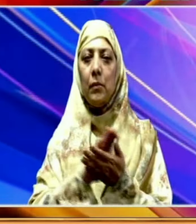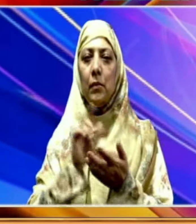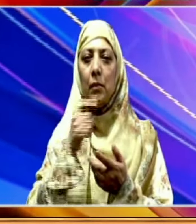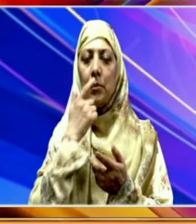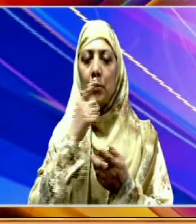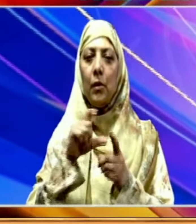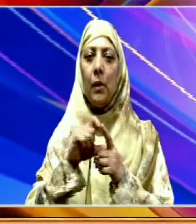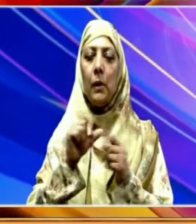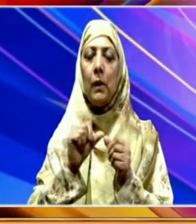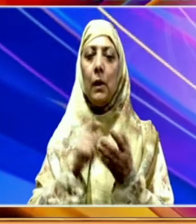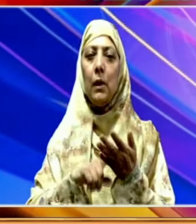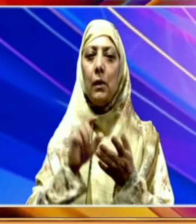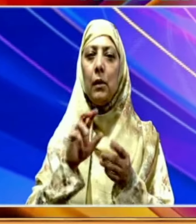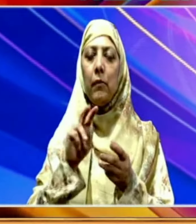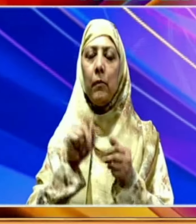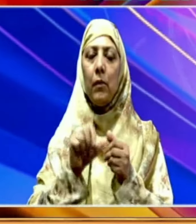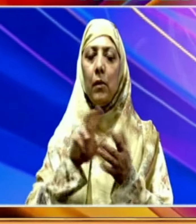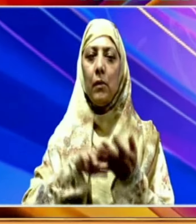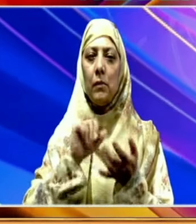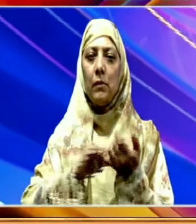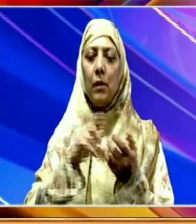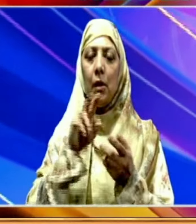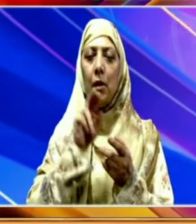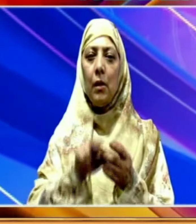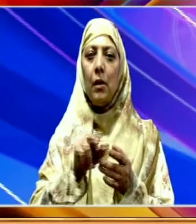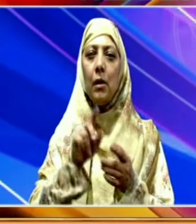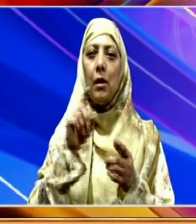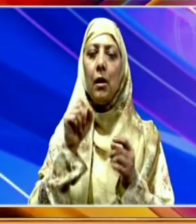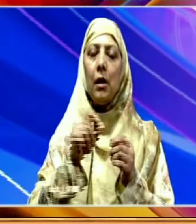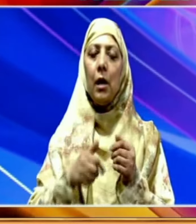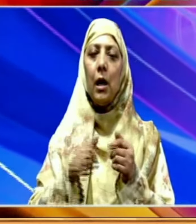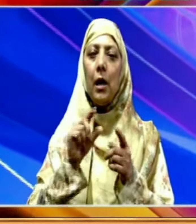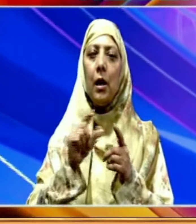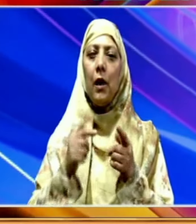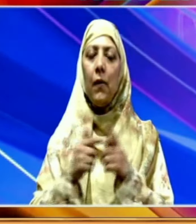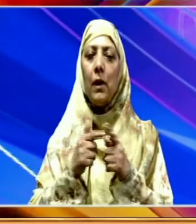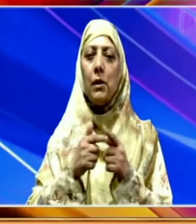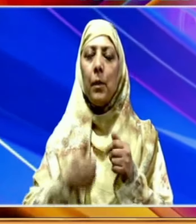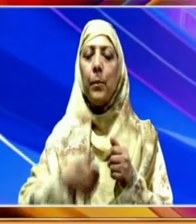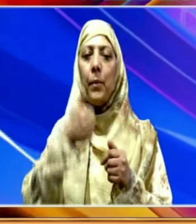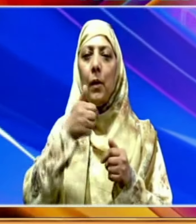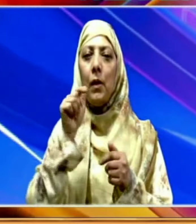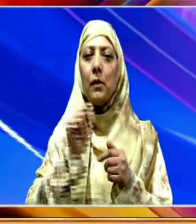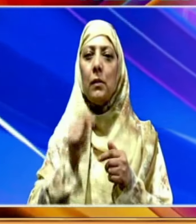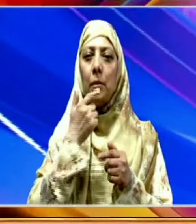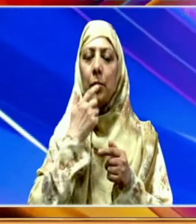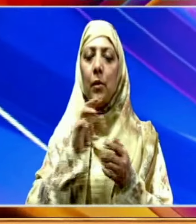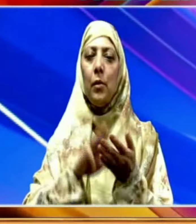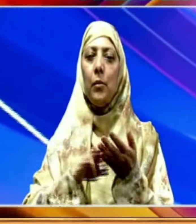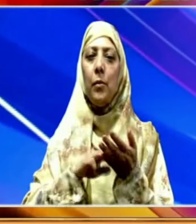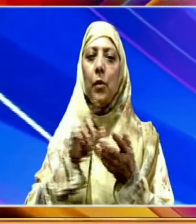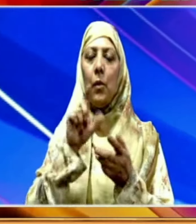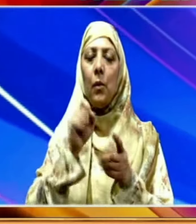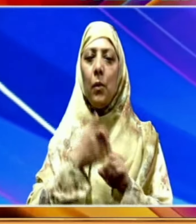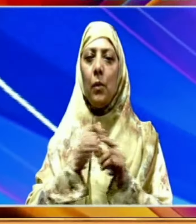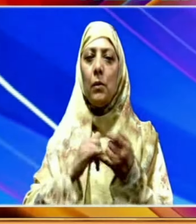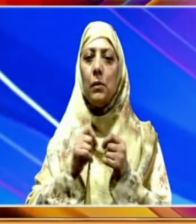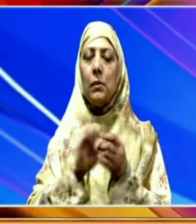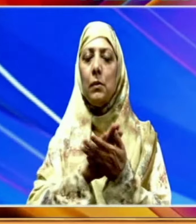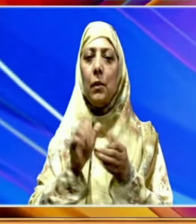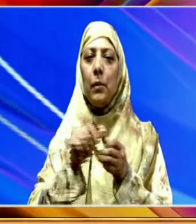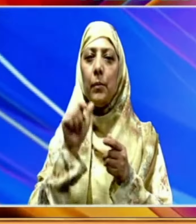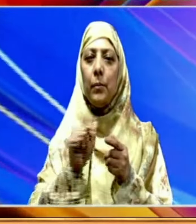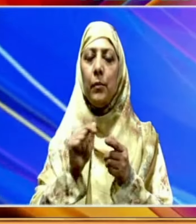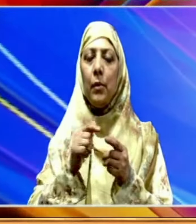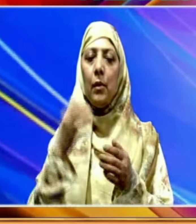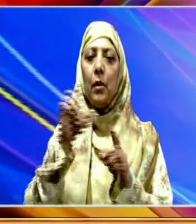انانتھا نگیس ورن کی نگرانی میں ترتیب دیا گیا وزارت خزانہ نے کہا کہ معیشت سے متعلق آلہ مشیر لوگ صبح میں اقتصادی سروے پیش